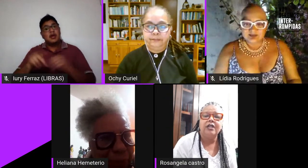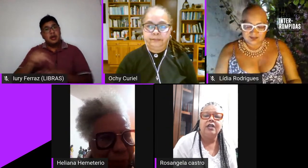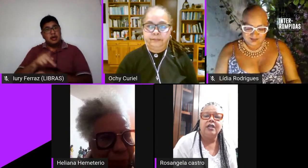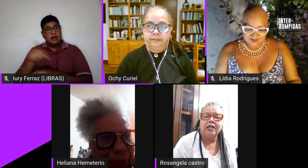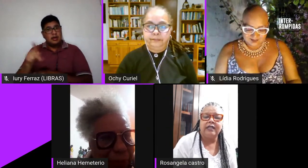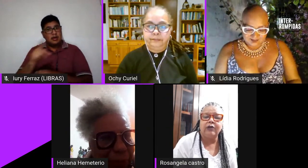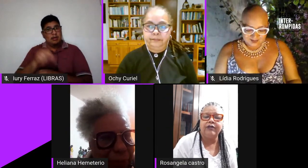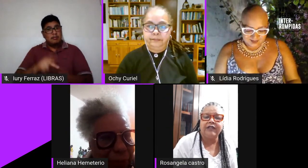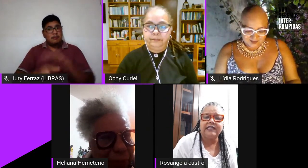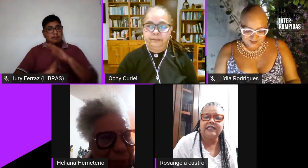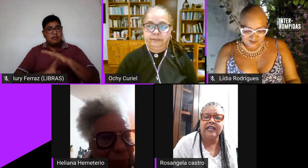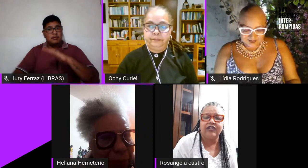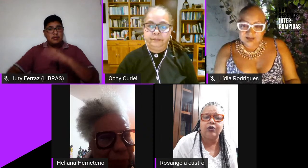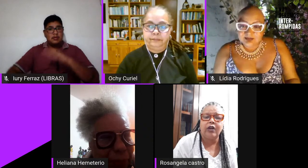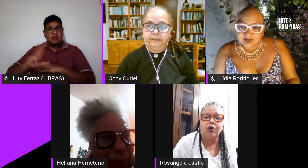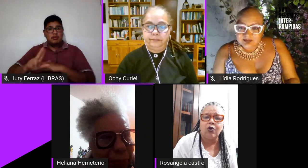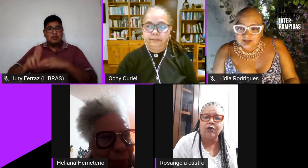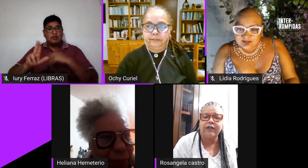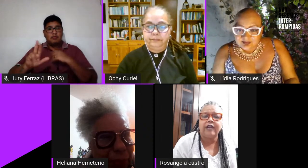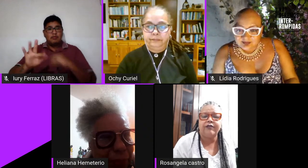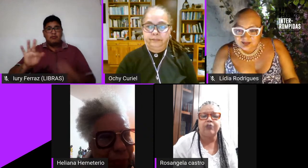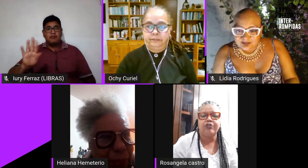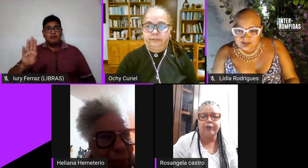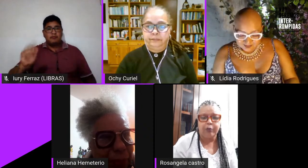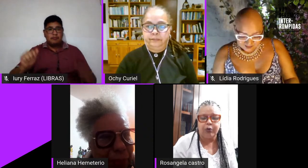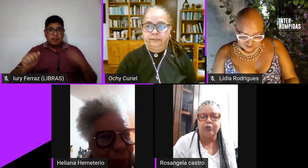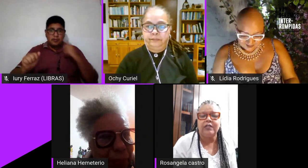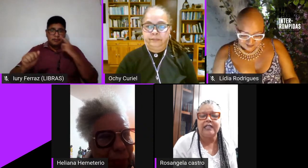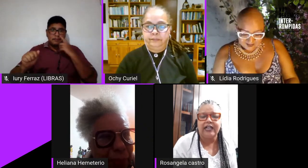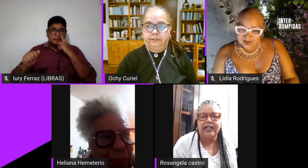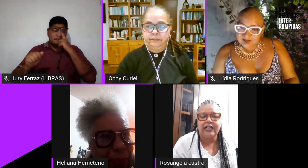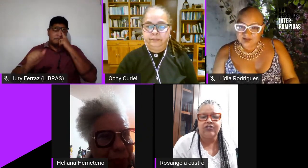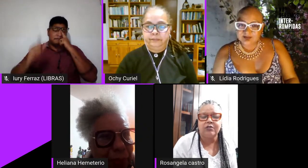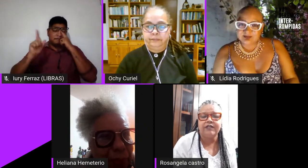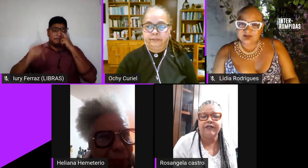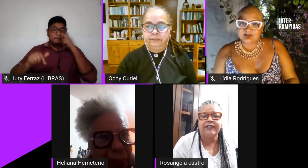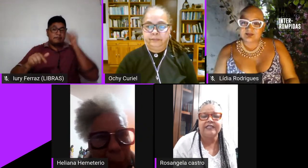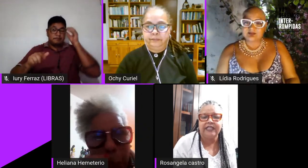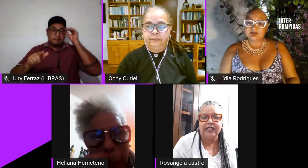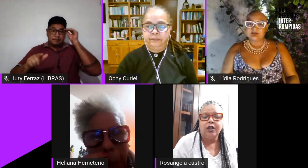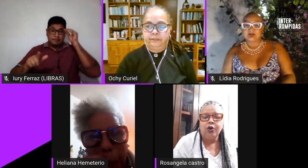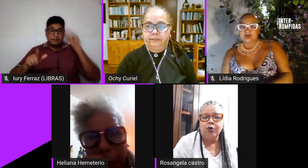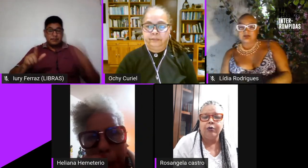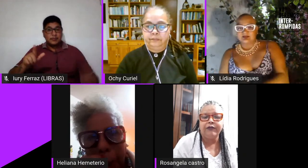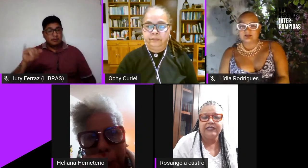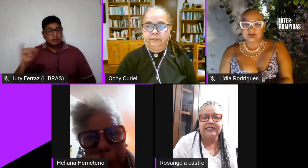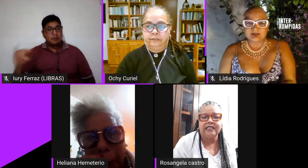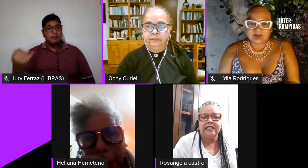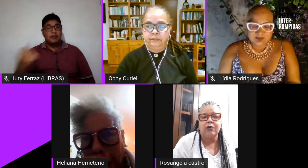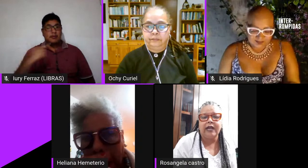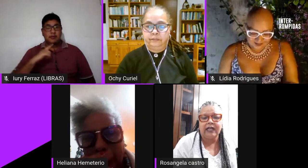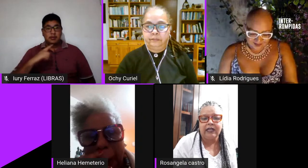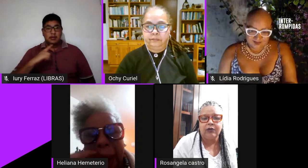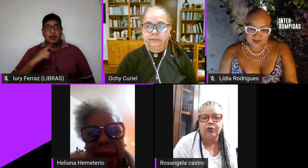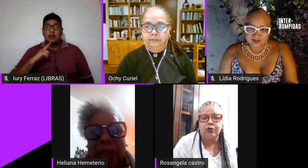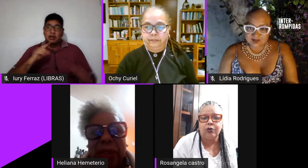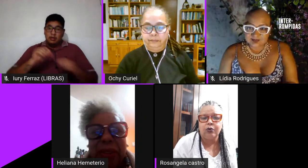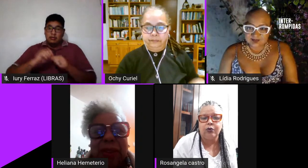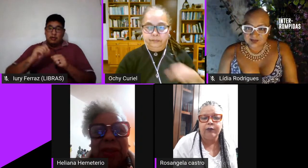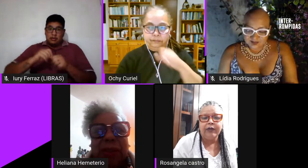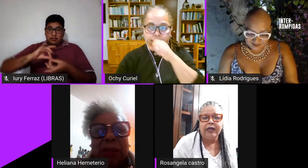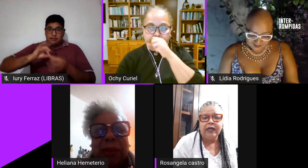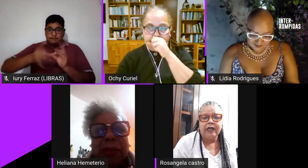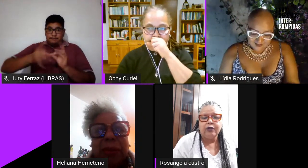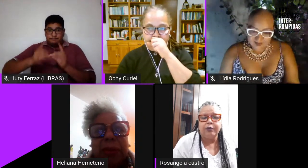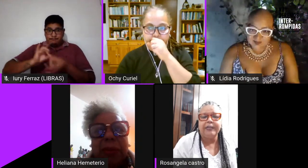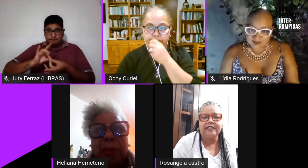da universidade do recôncavo que tive a oportunidade de inclusive fazer uma oficina com ela no